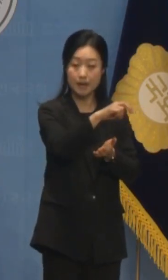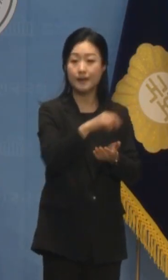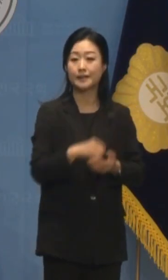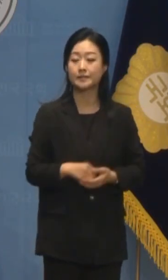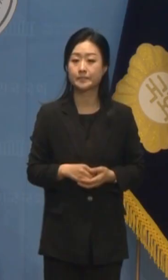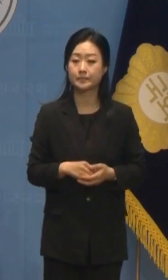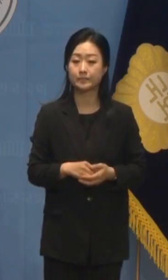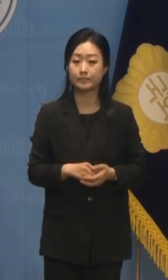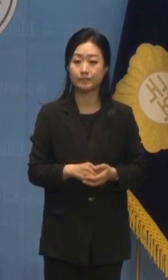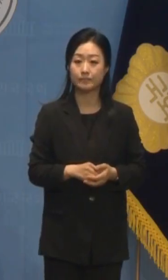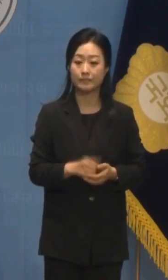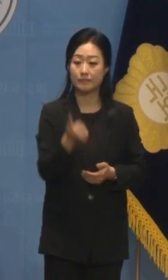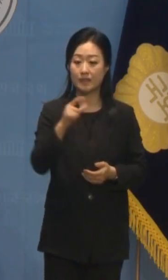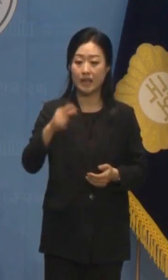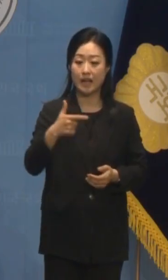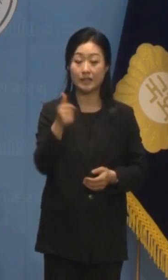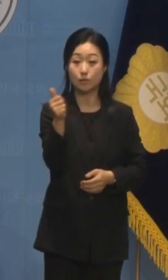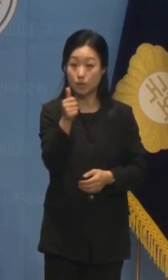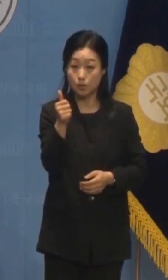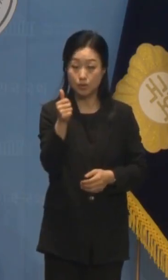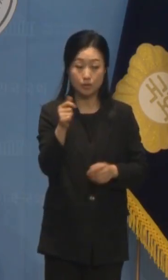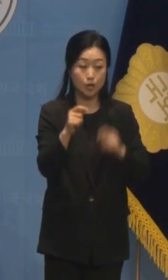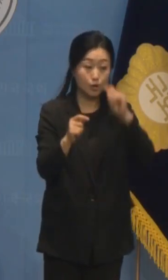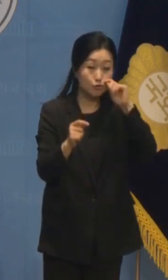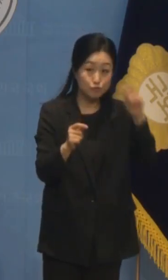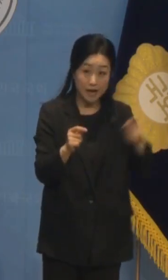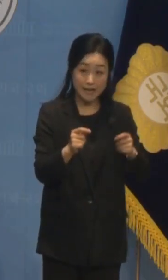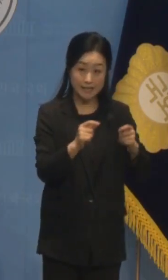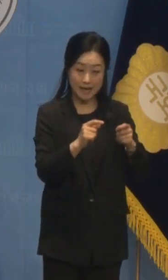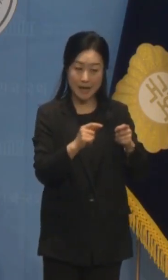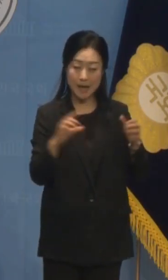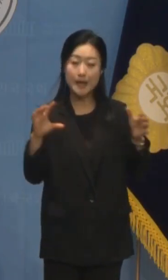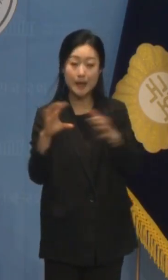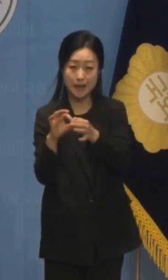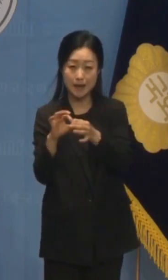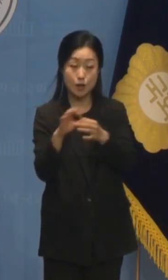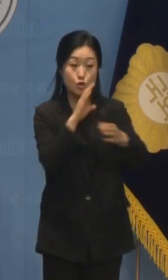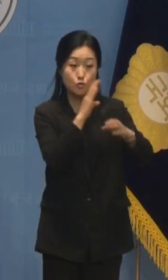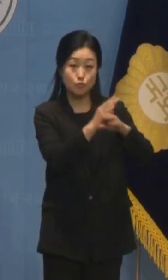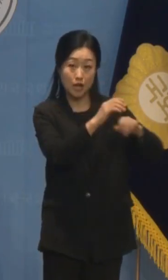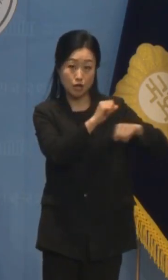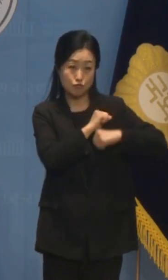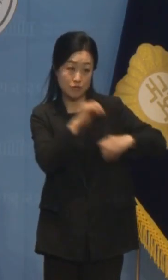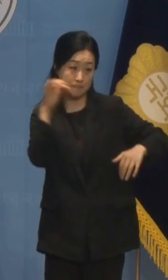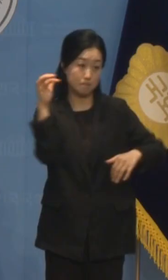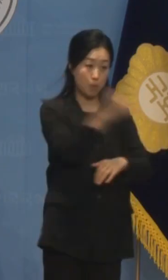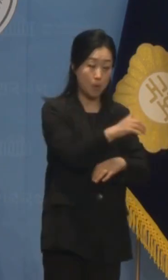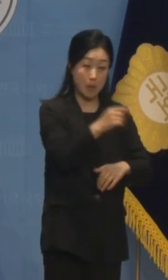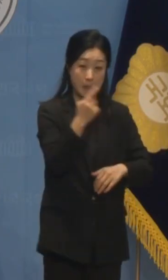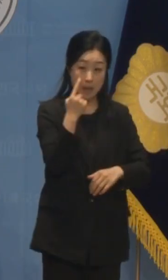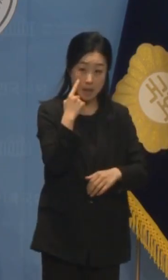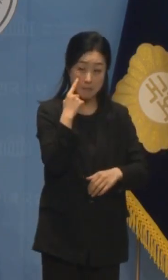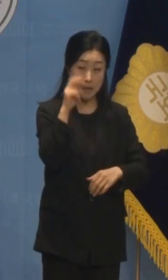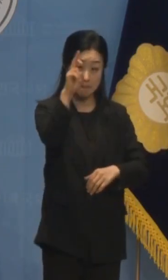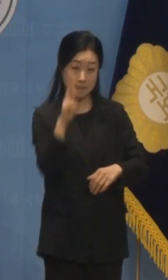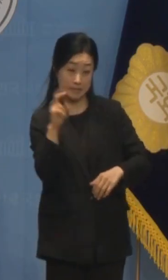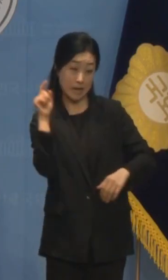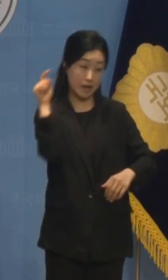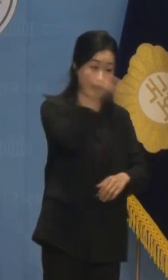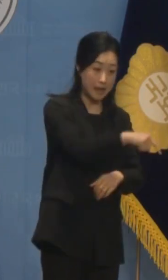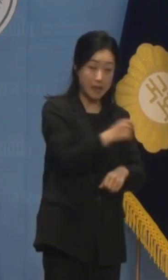한기호 의원은 우크라이나가 협조가 된다면 북한군 부대를 폭격, 미사일 타격을 가해서